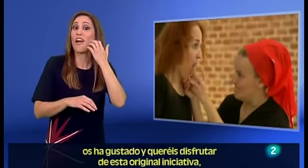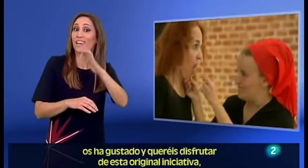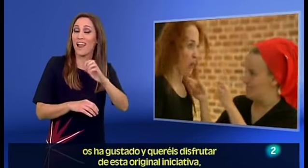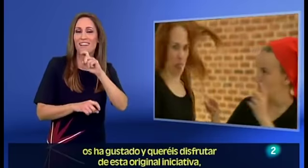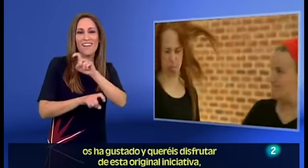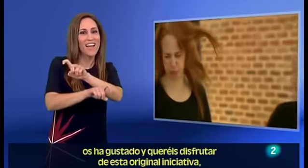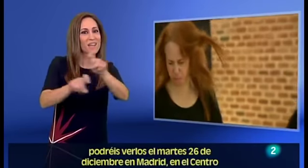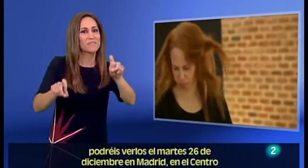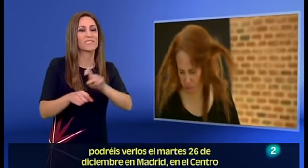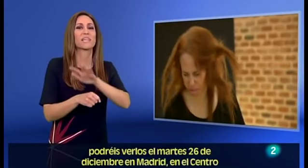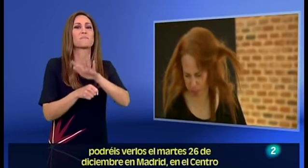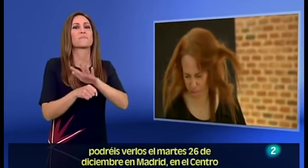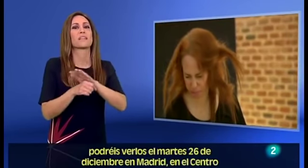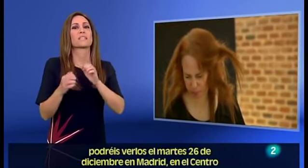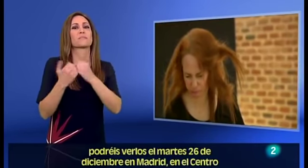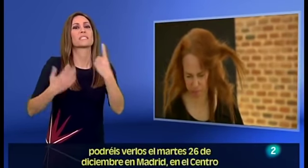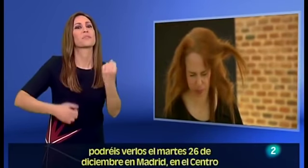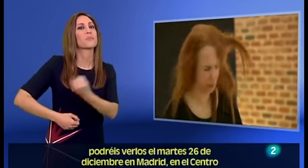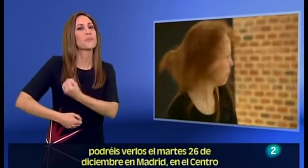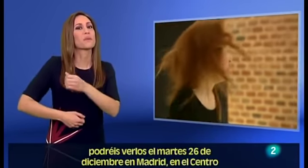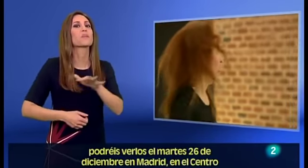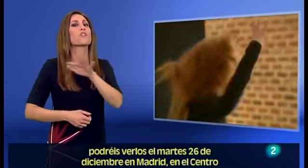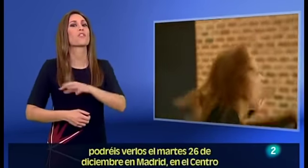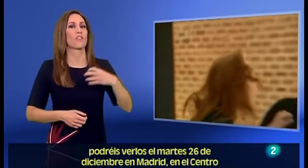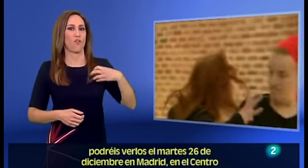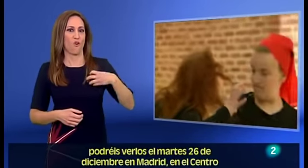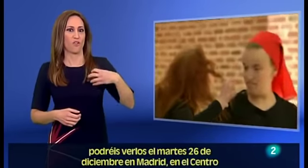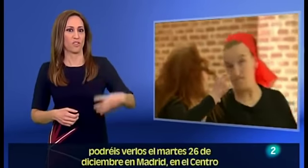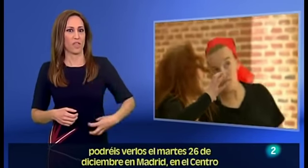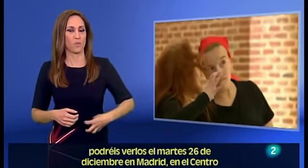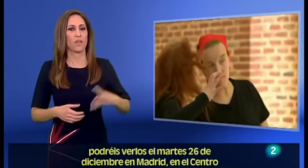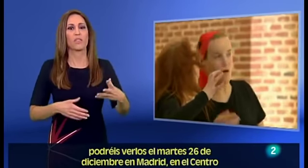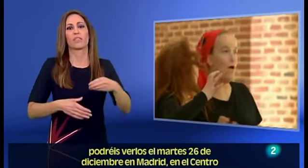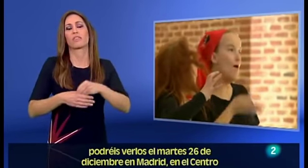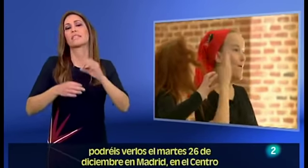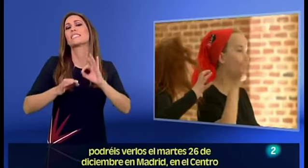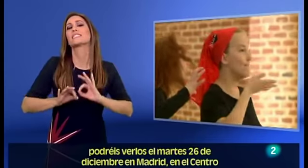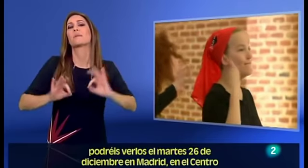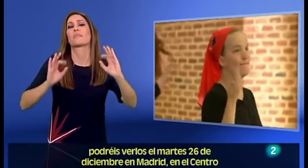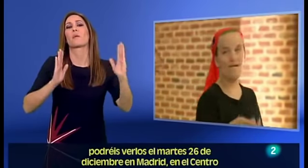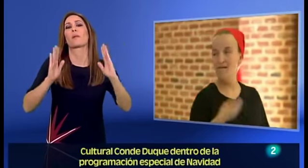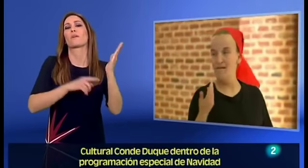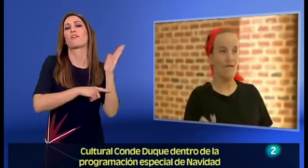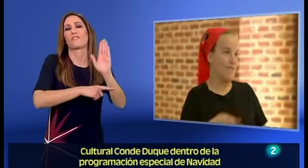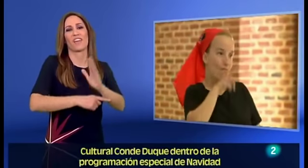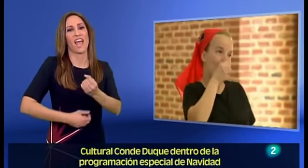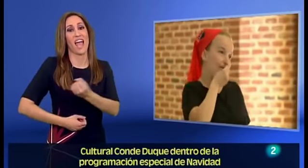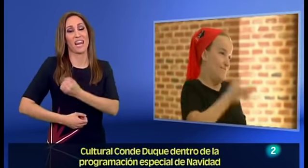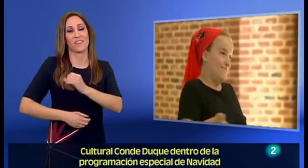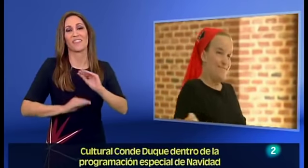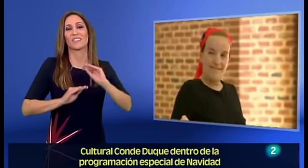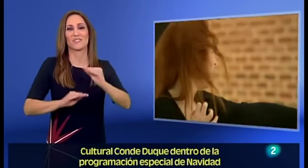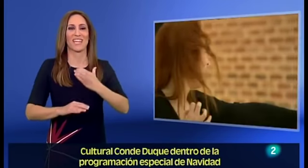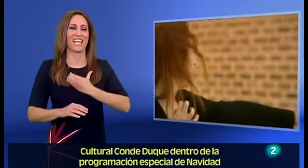original iniciativa, podéis verlos el martes 26 de diciembre en Madrid, en el Centro Cultural Conde Duque,